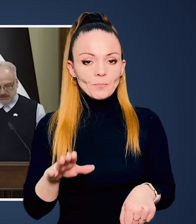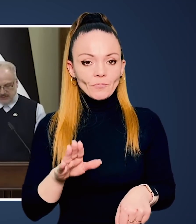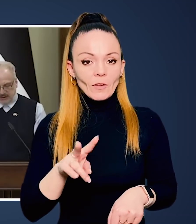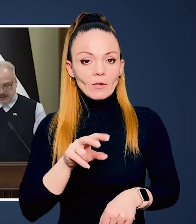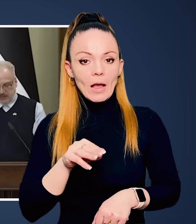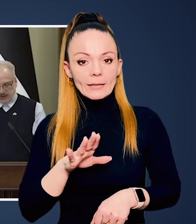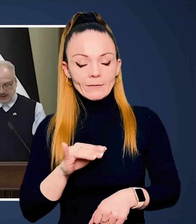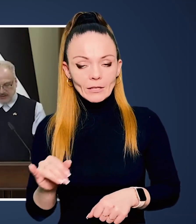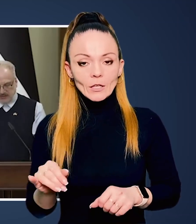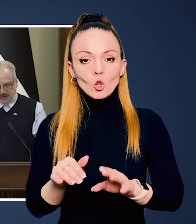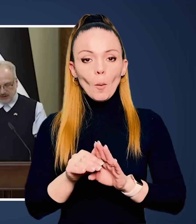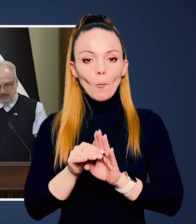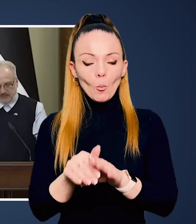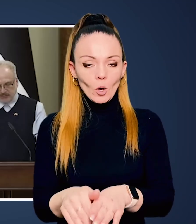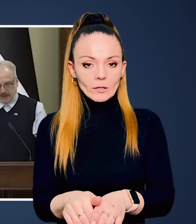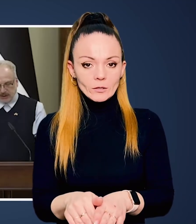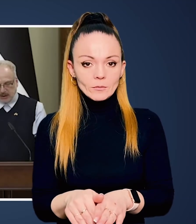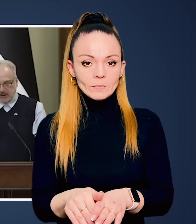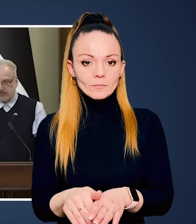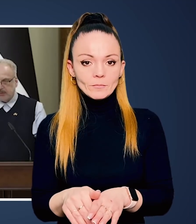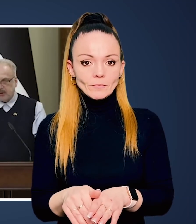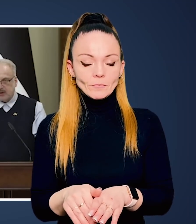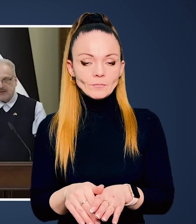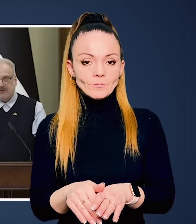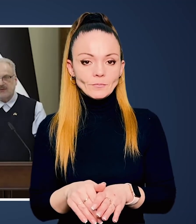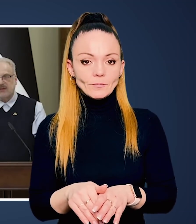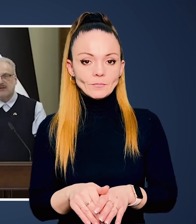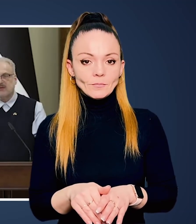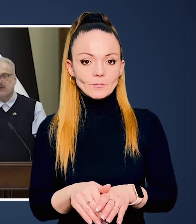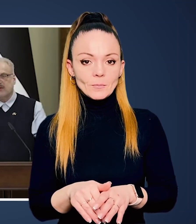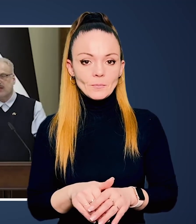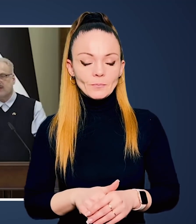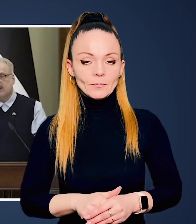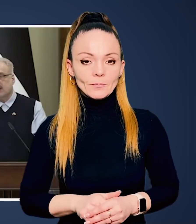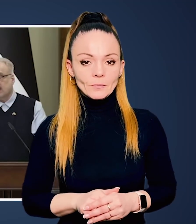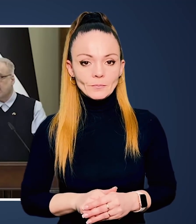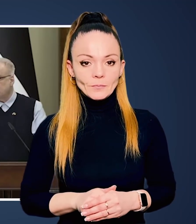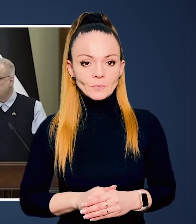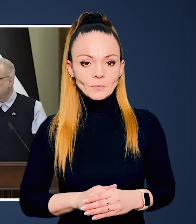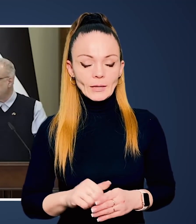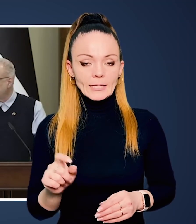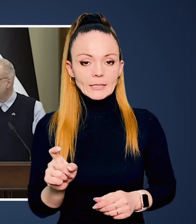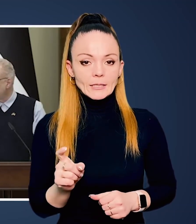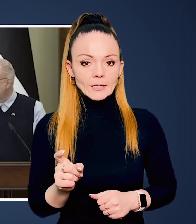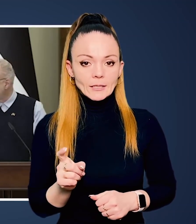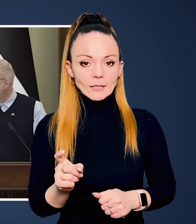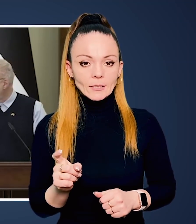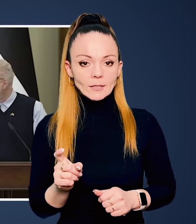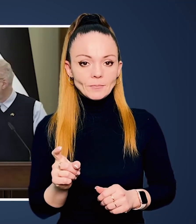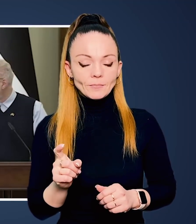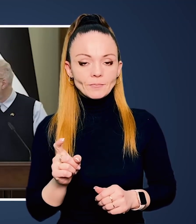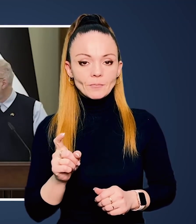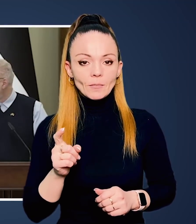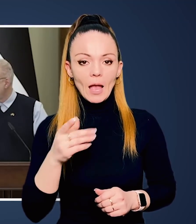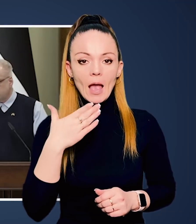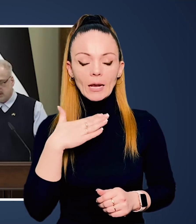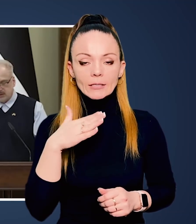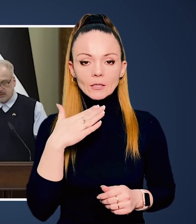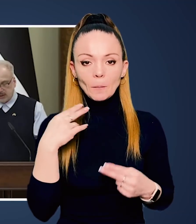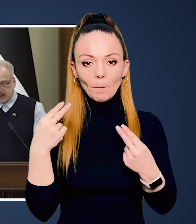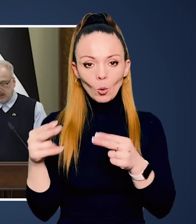можемо в Латвії допомогти з